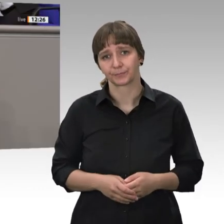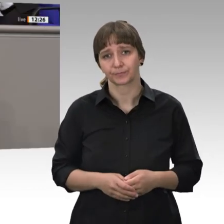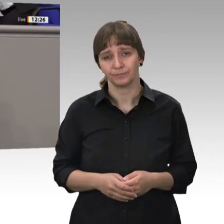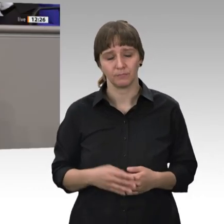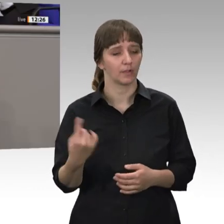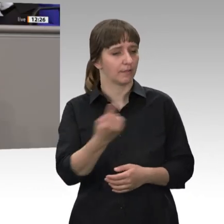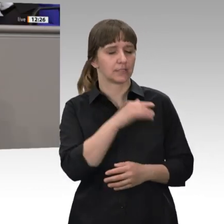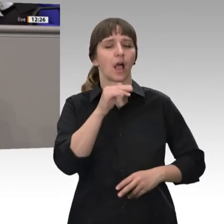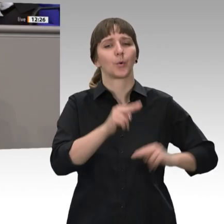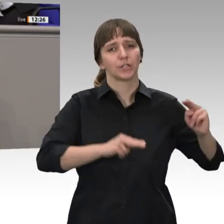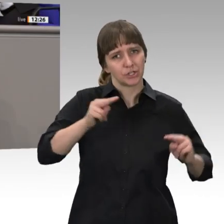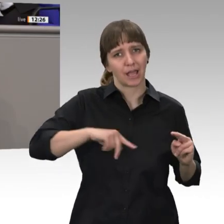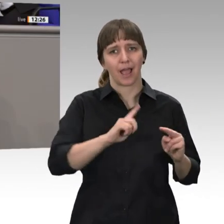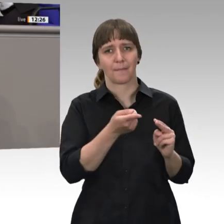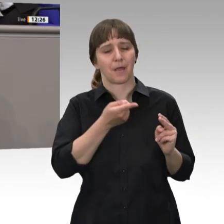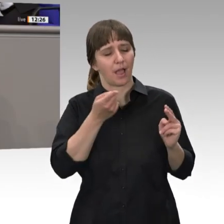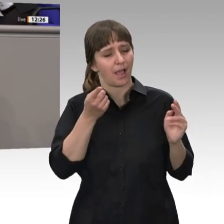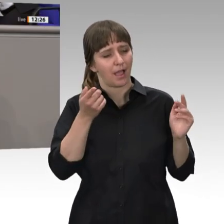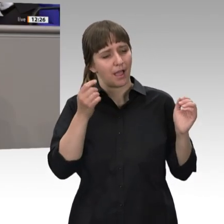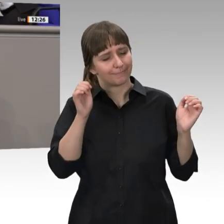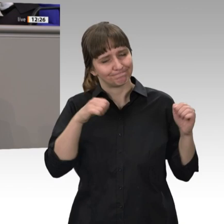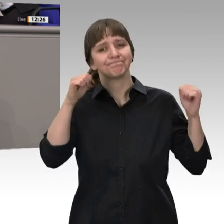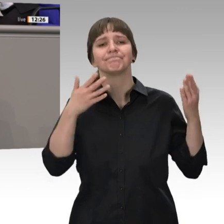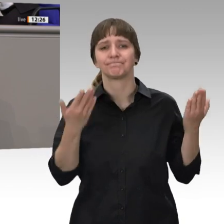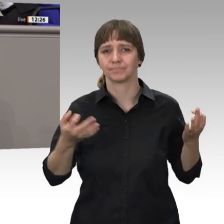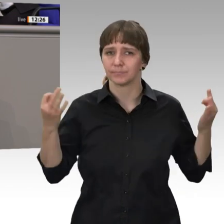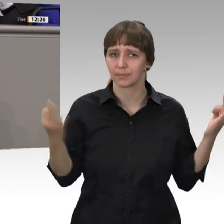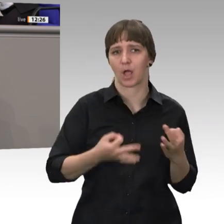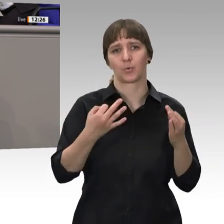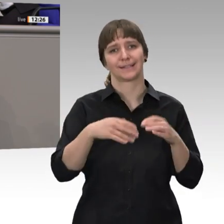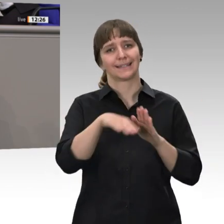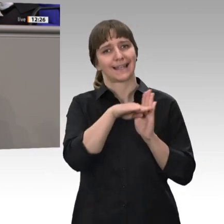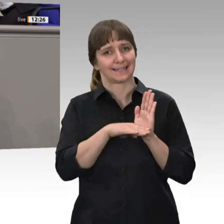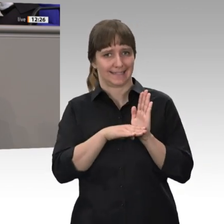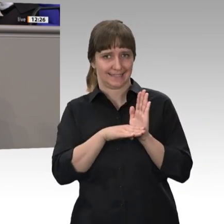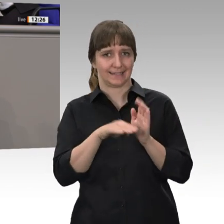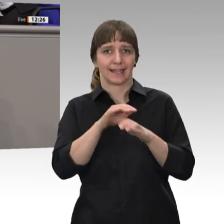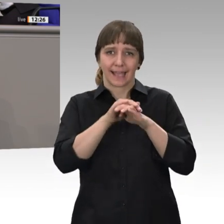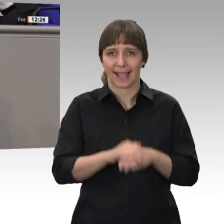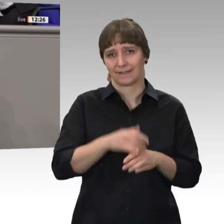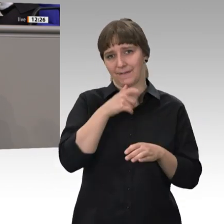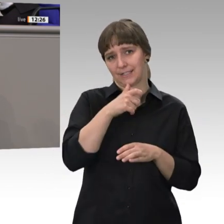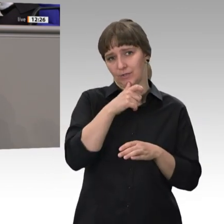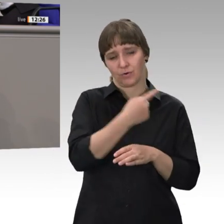im Detail, dass es eine gesetzliche Rentenversicherung geben soll, in die alle einzahlen, zum Beispiel auch Selbstständige,